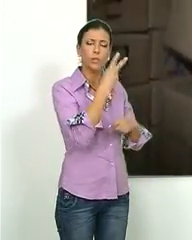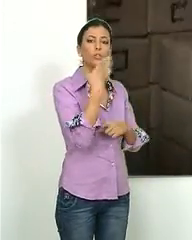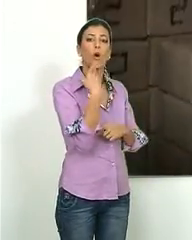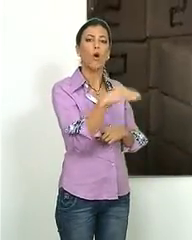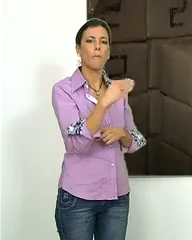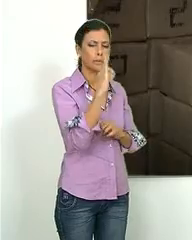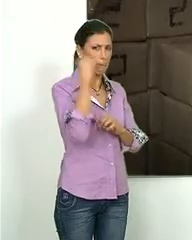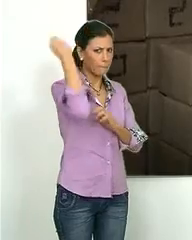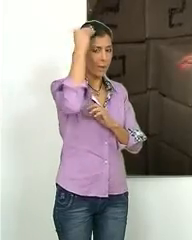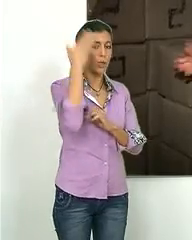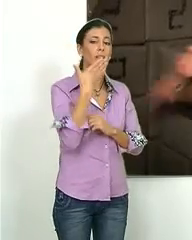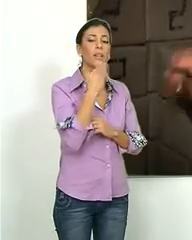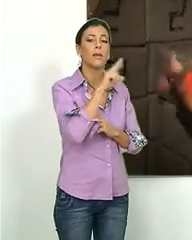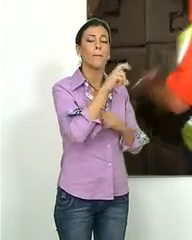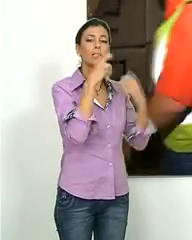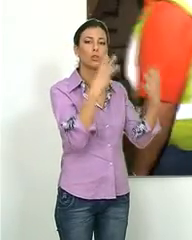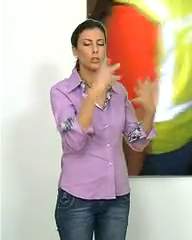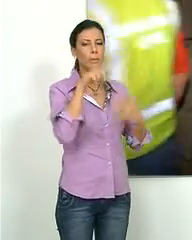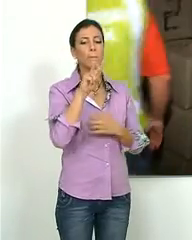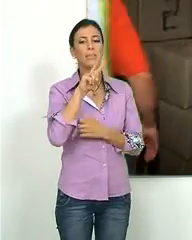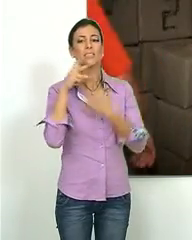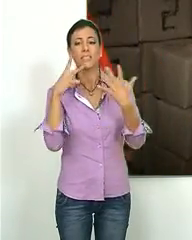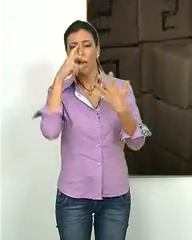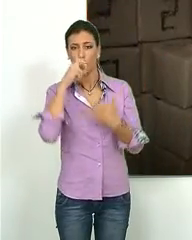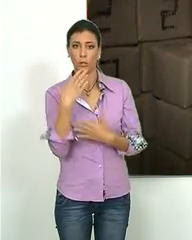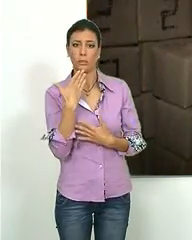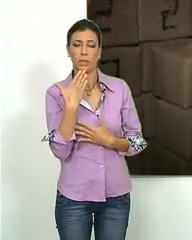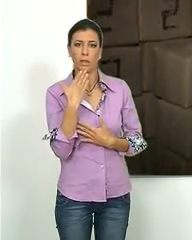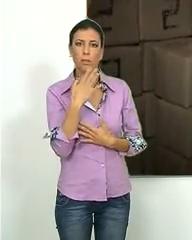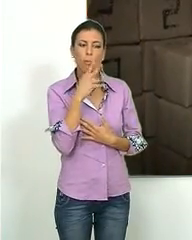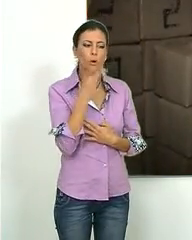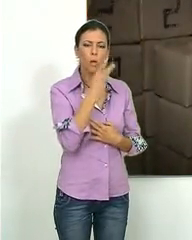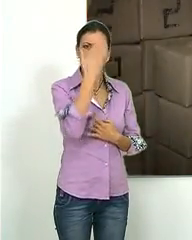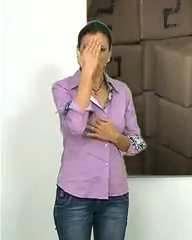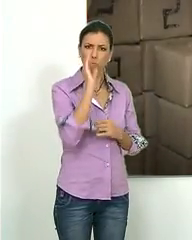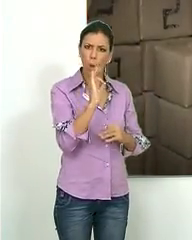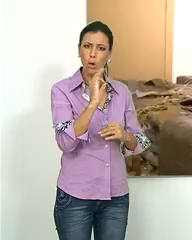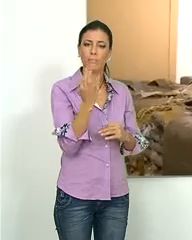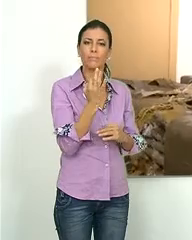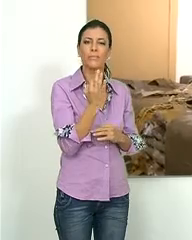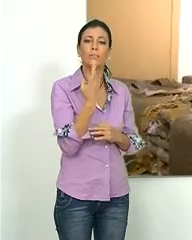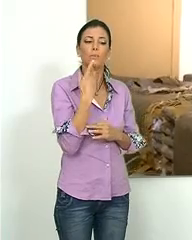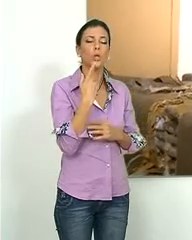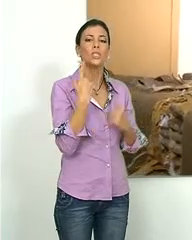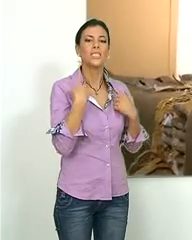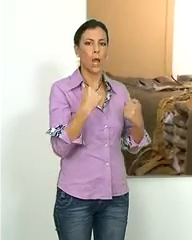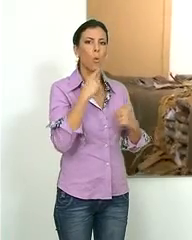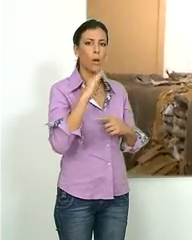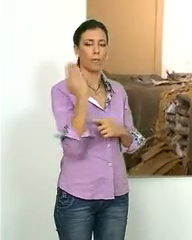a dos jóvenes marroquíes de 28 y 27 años de edad como presuntos autores de un delito contra la salud